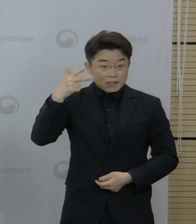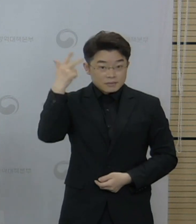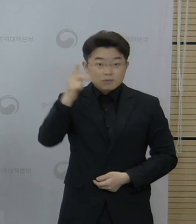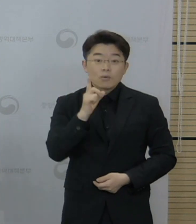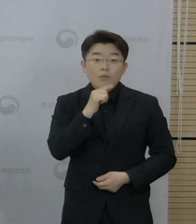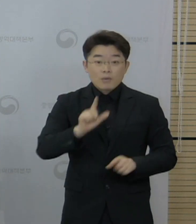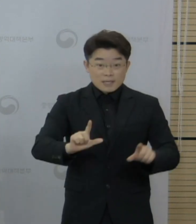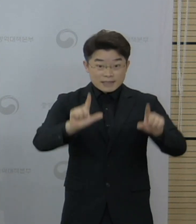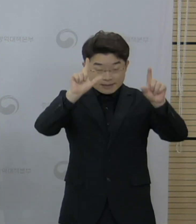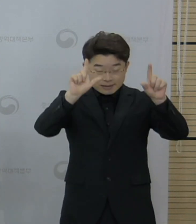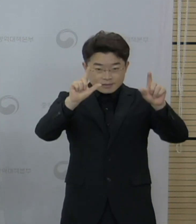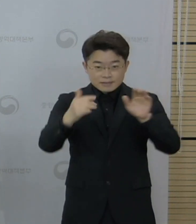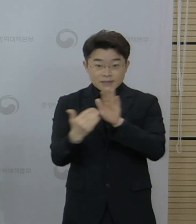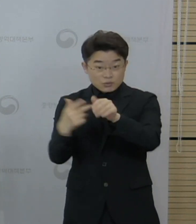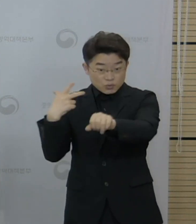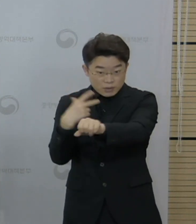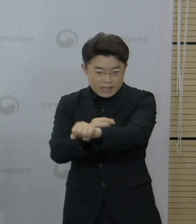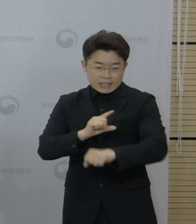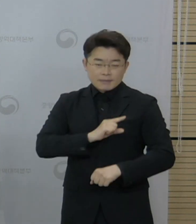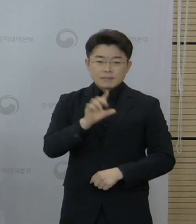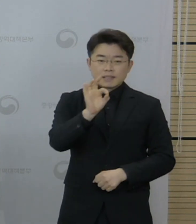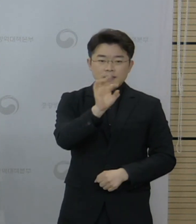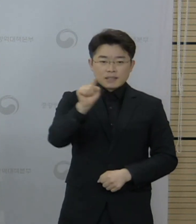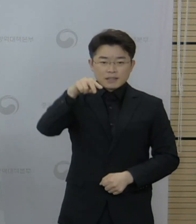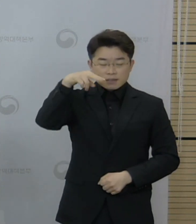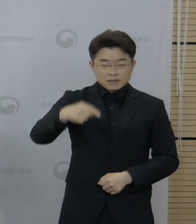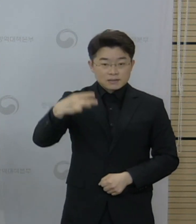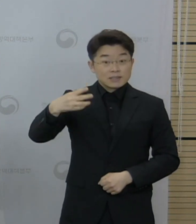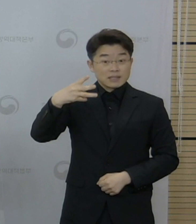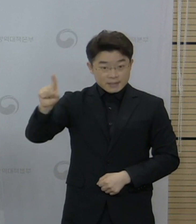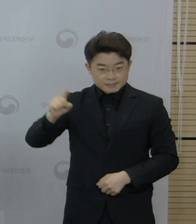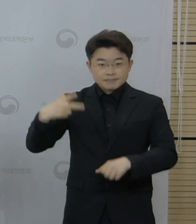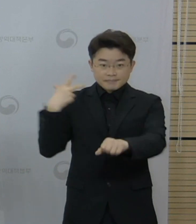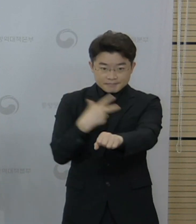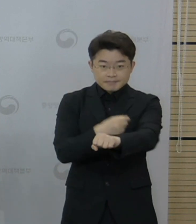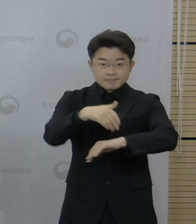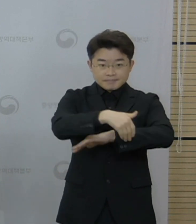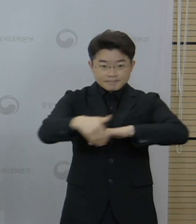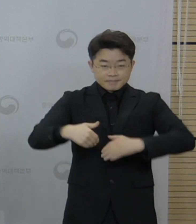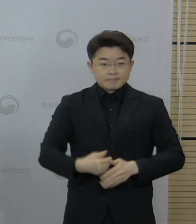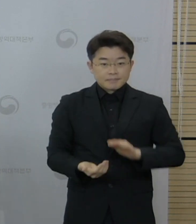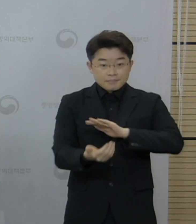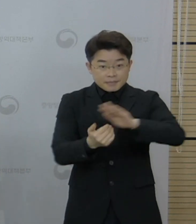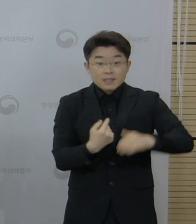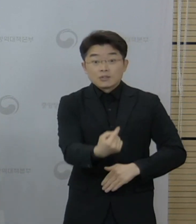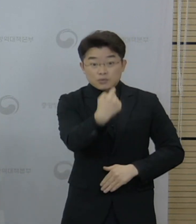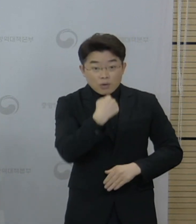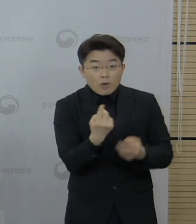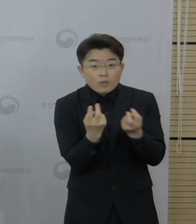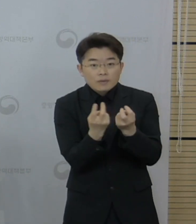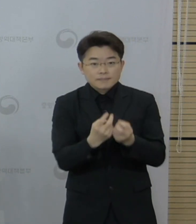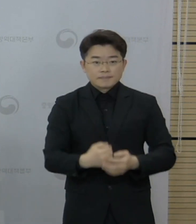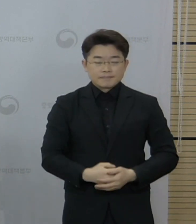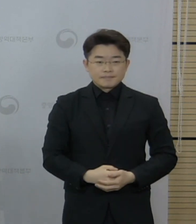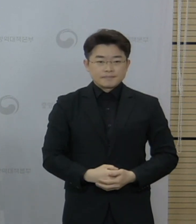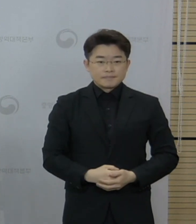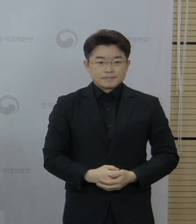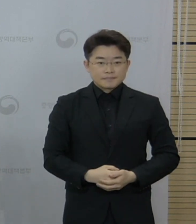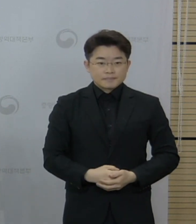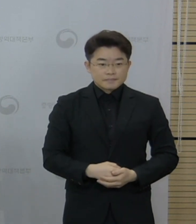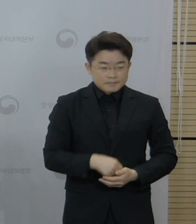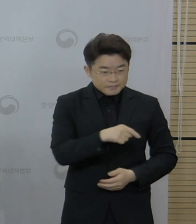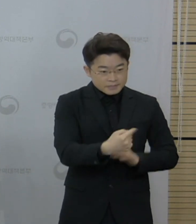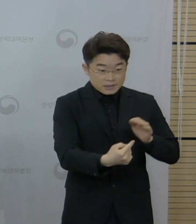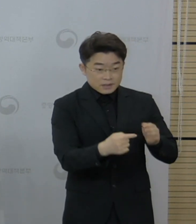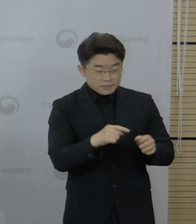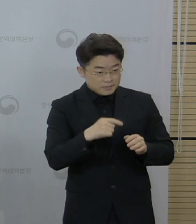아스트라제네카 백신이 접종될 예정입니다. 사전 예약은 대상자별 예약기간 동안 신청이